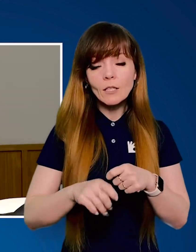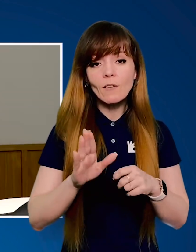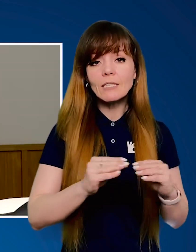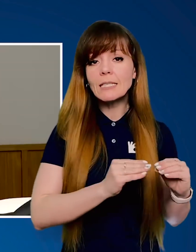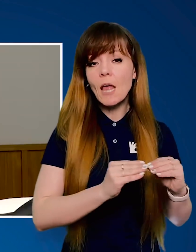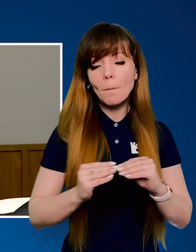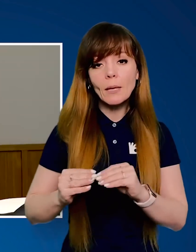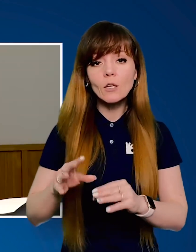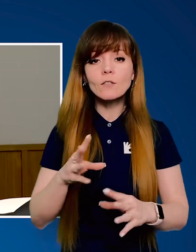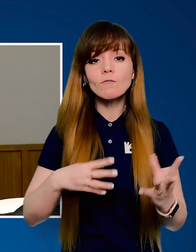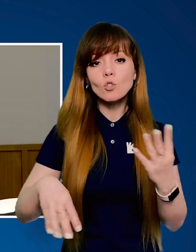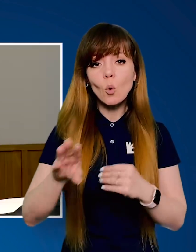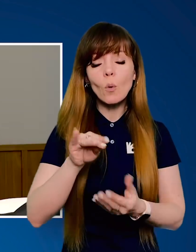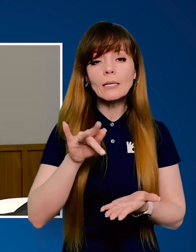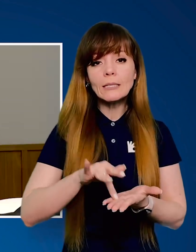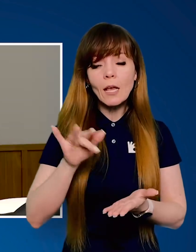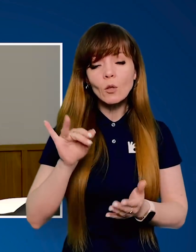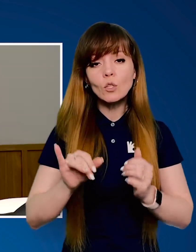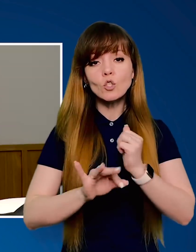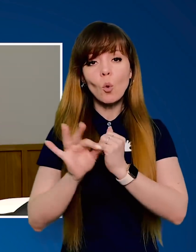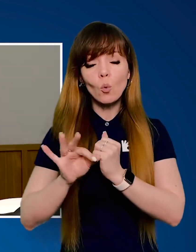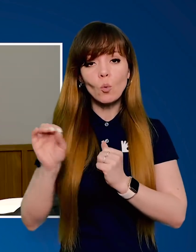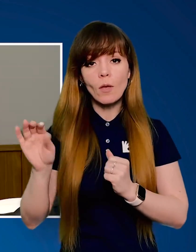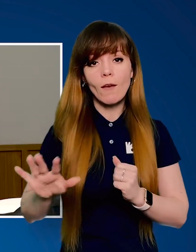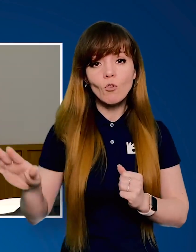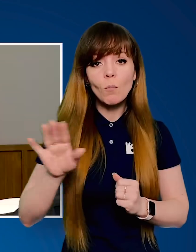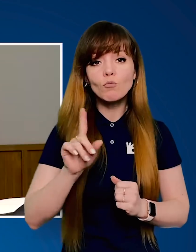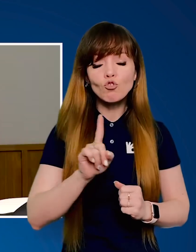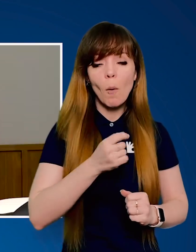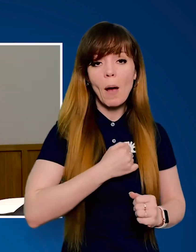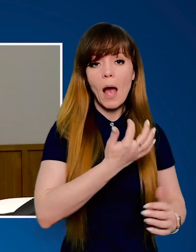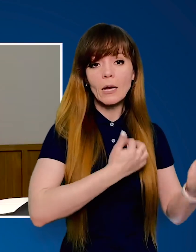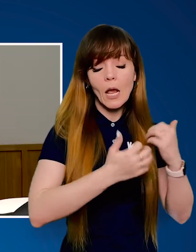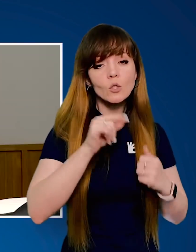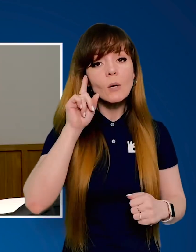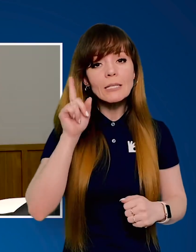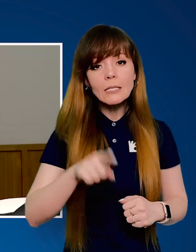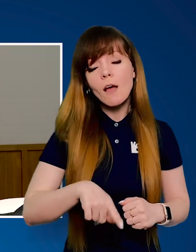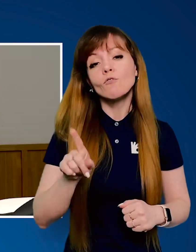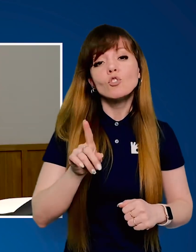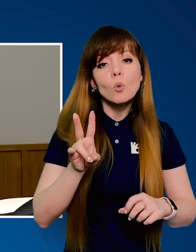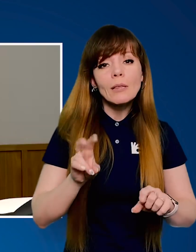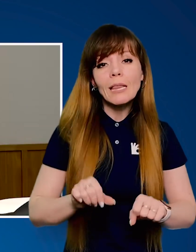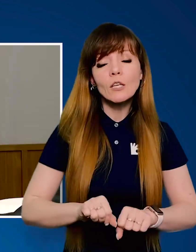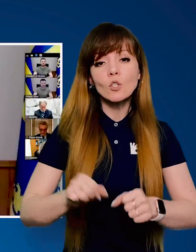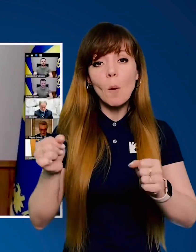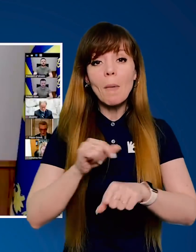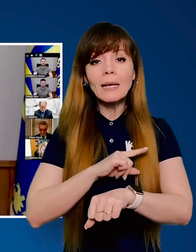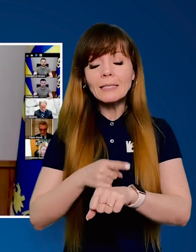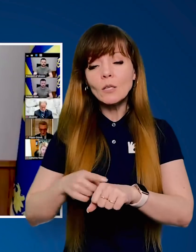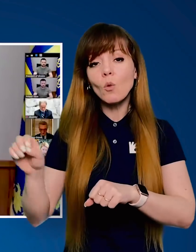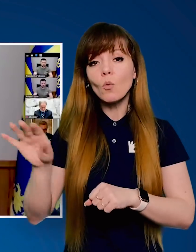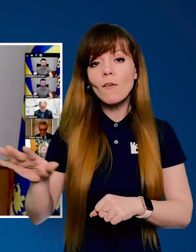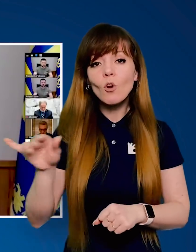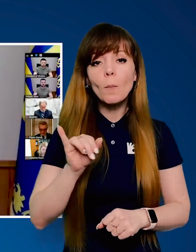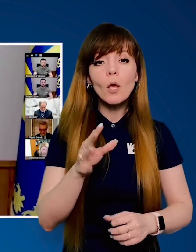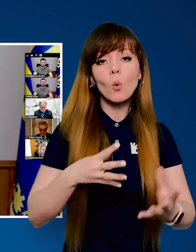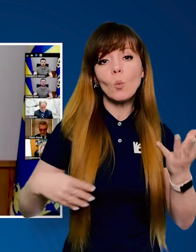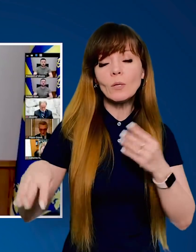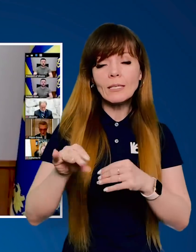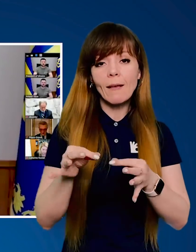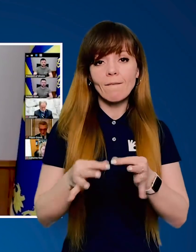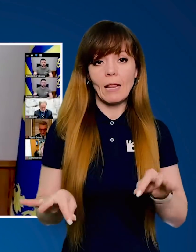інвестиції у стабільність усього центру і Сходу Європи, щоб агресор знав, що не зламає силу Європи та